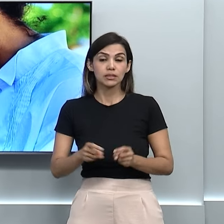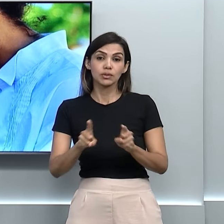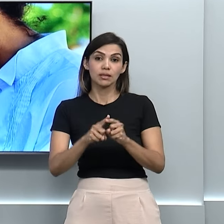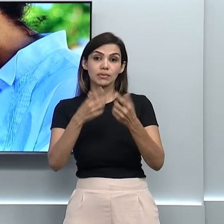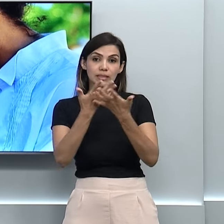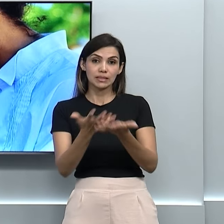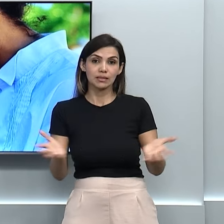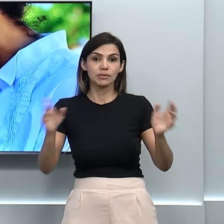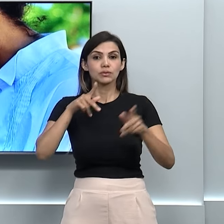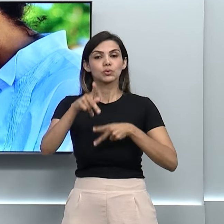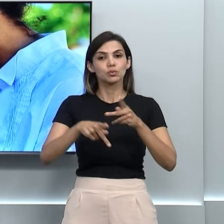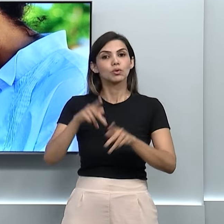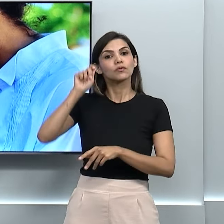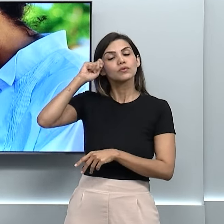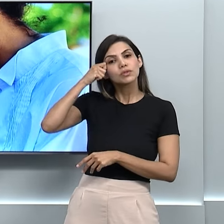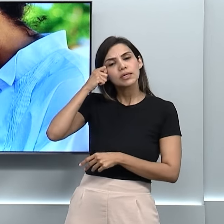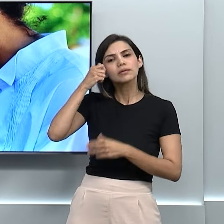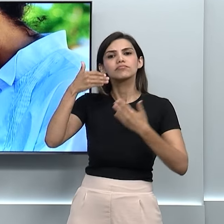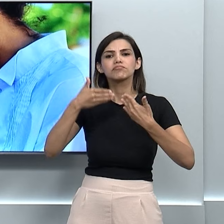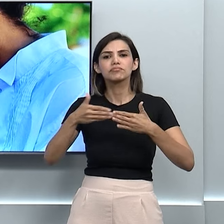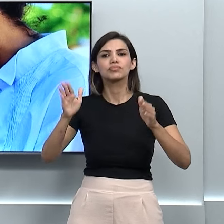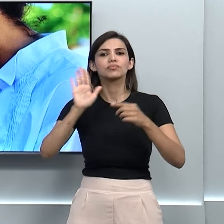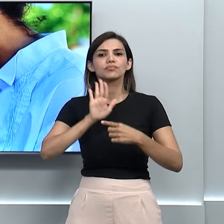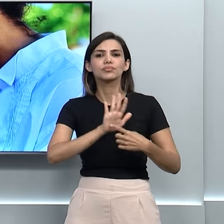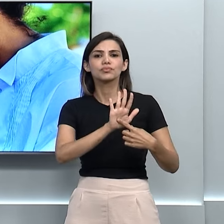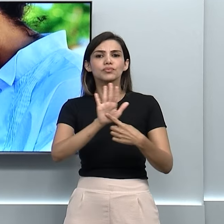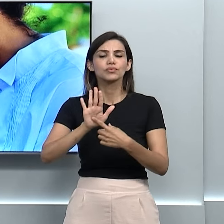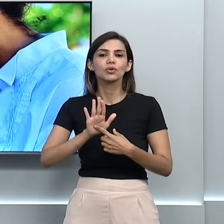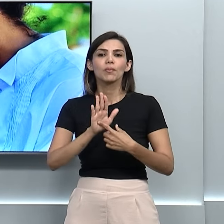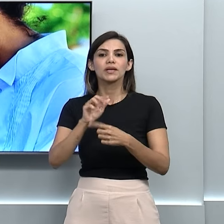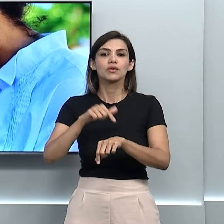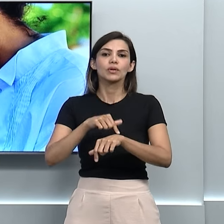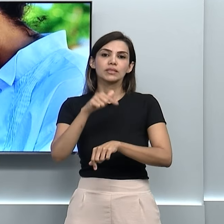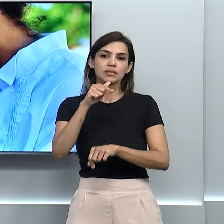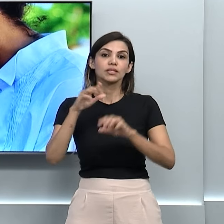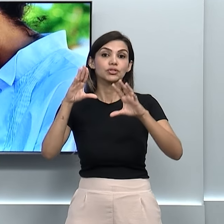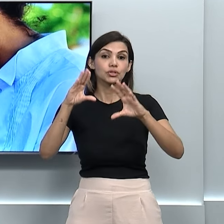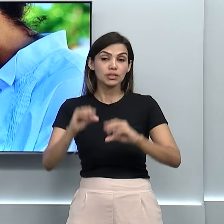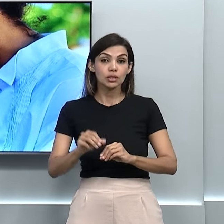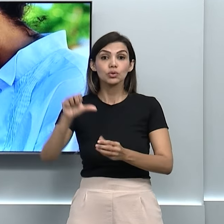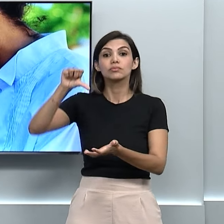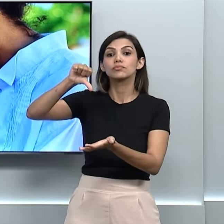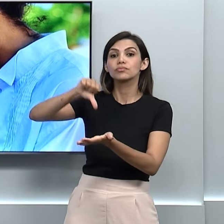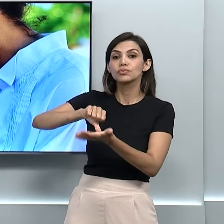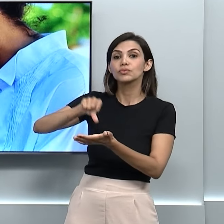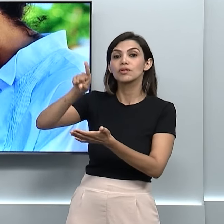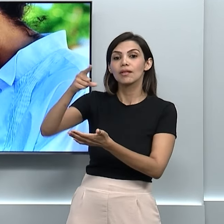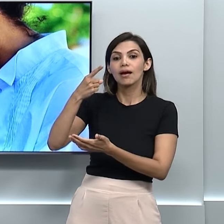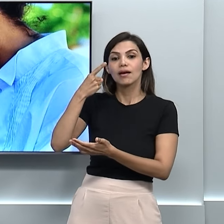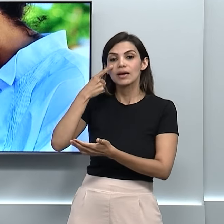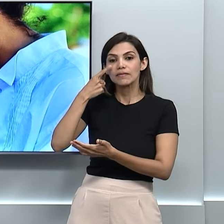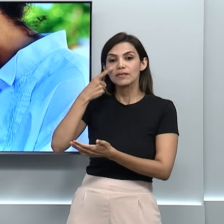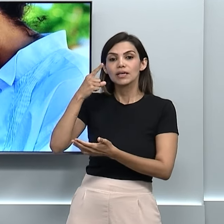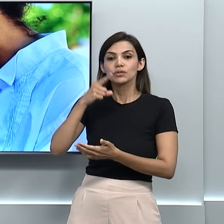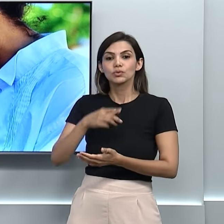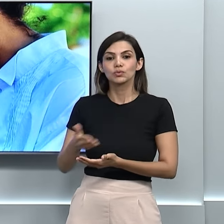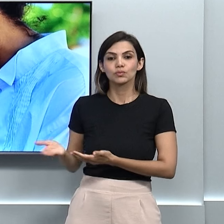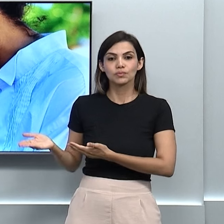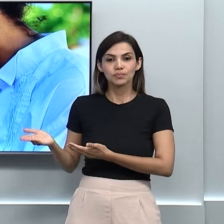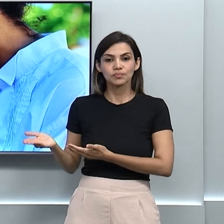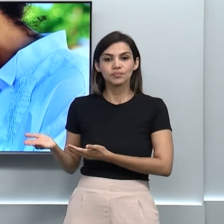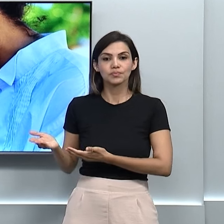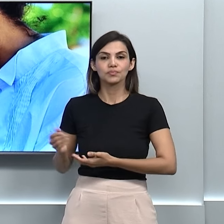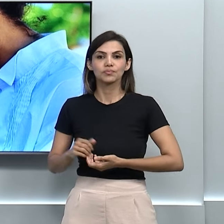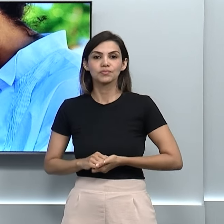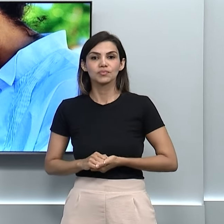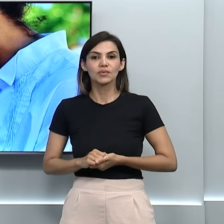A exibição de Dandara começa às 7 horas da noite. E o Zabriski fica na Avenida Antônio Martins Borges, no setor Pedro